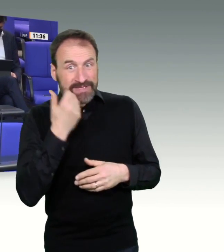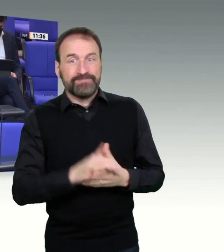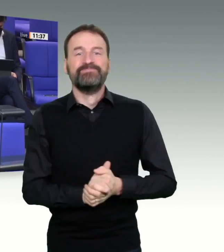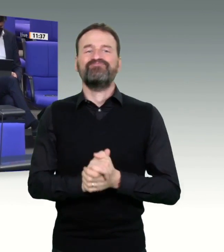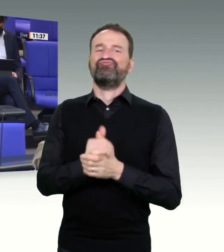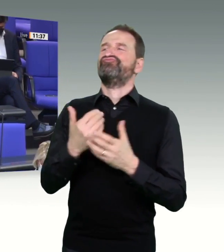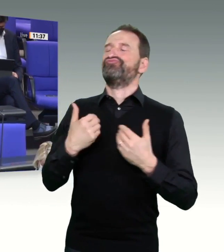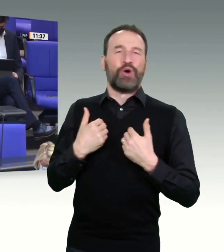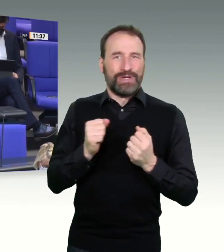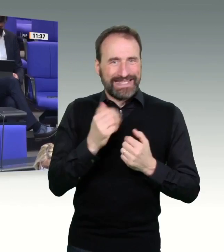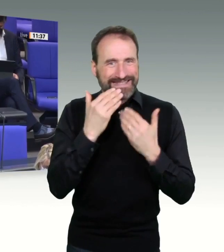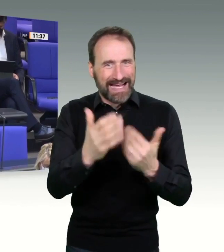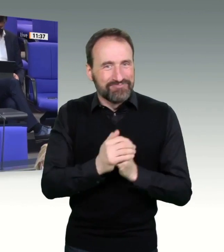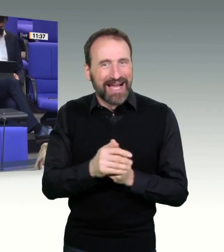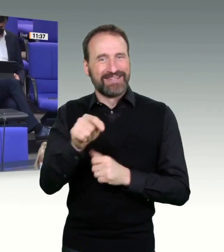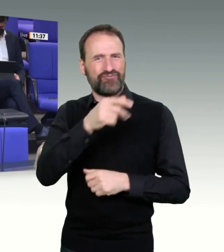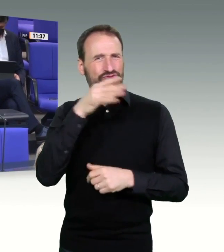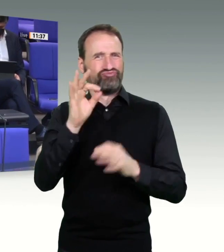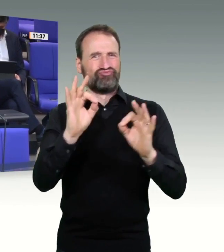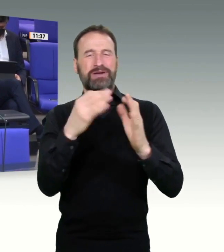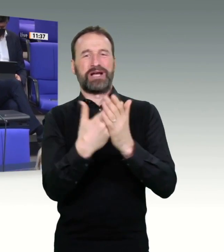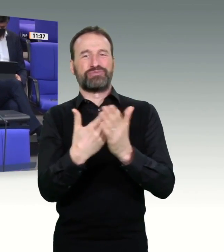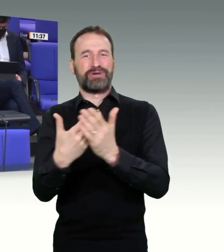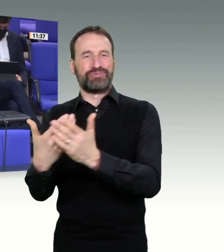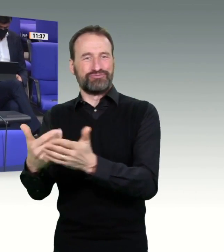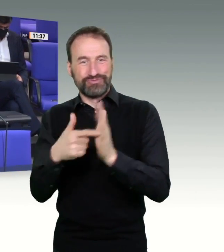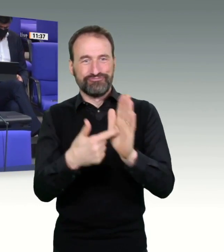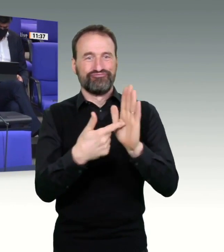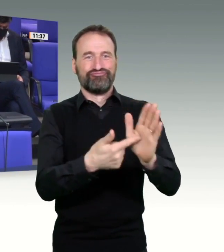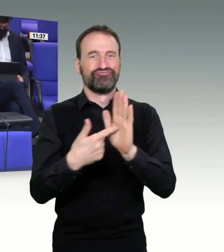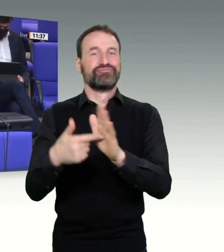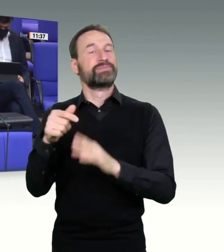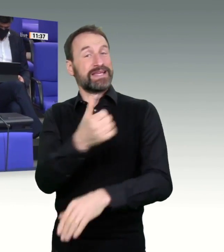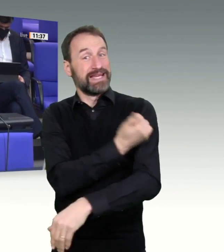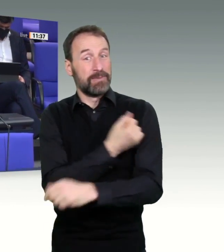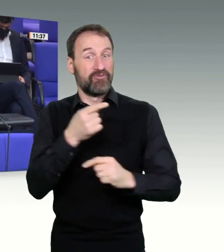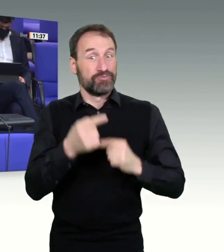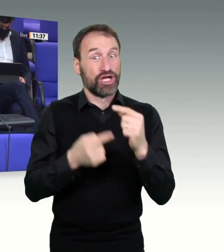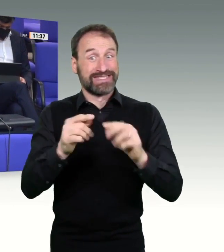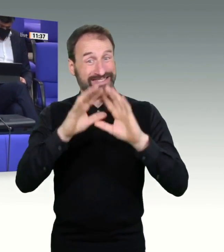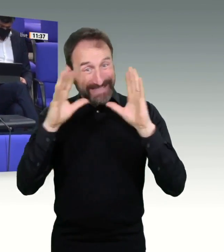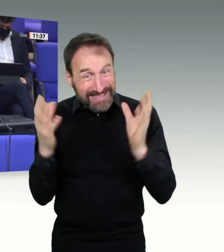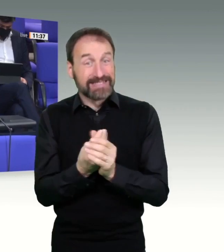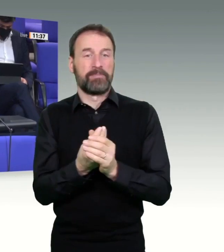diesem Wettstreit für die Bürger viel Gutes erreichen werden. Deshalb bin